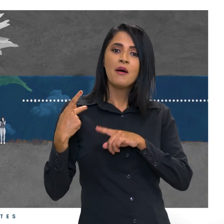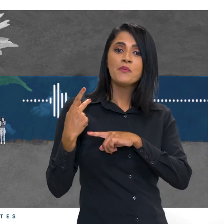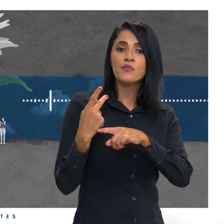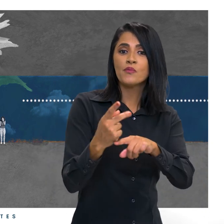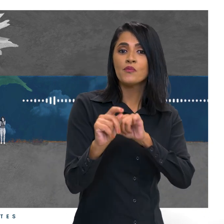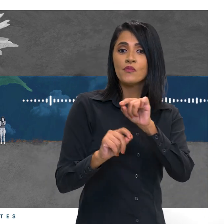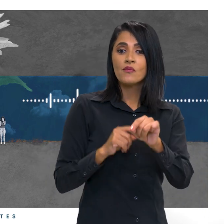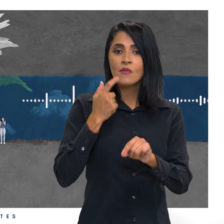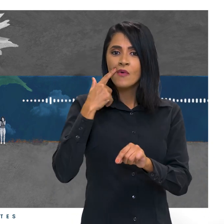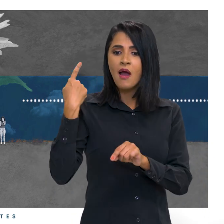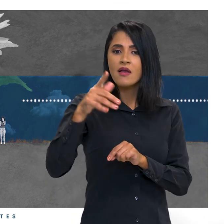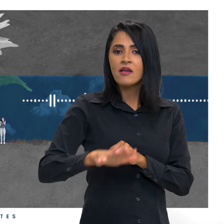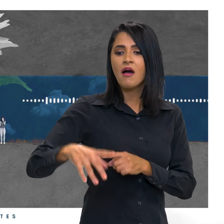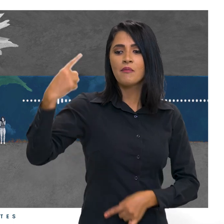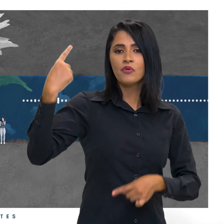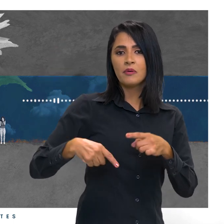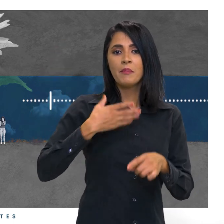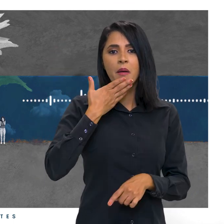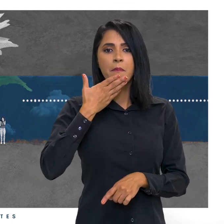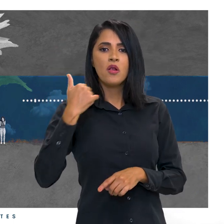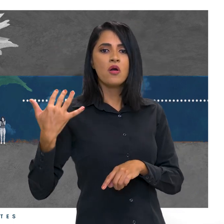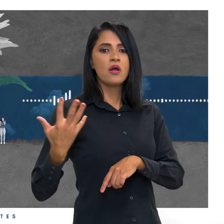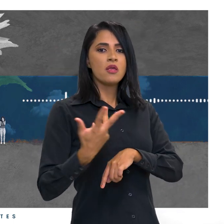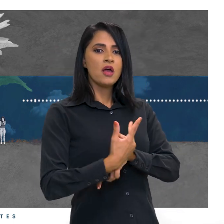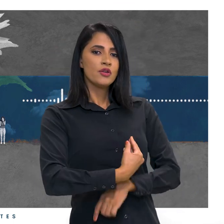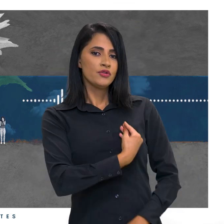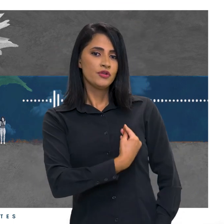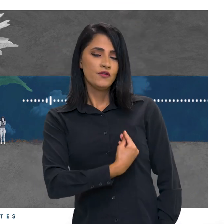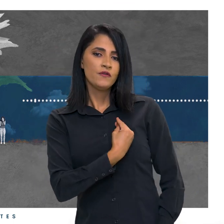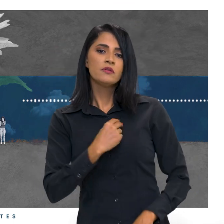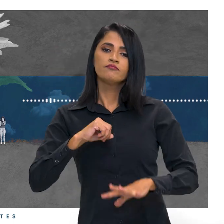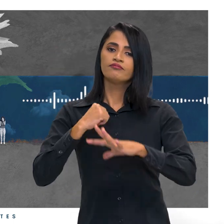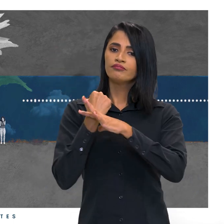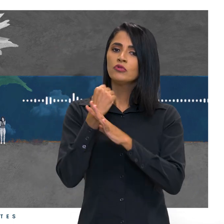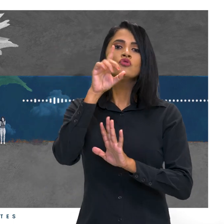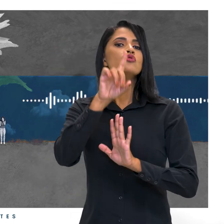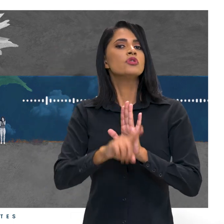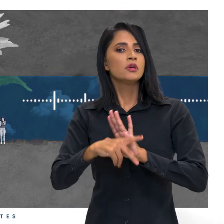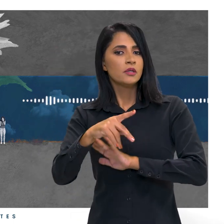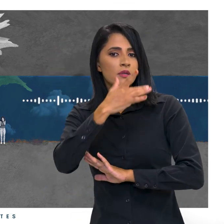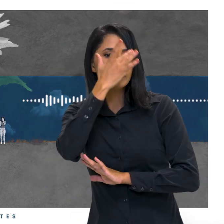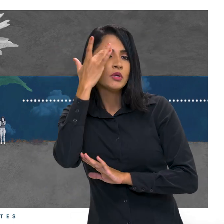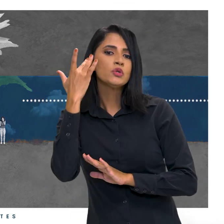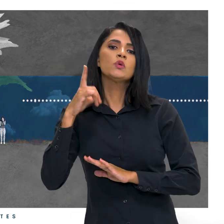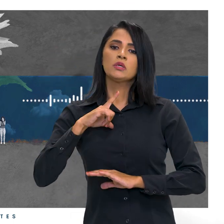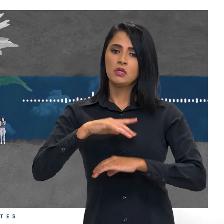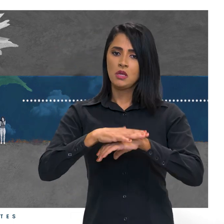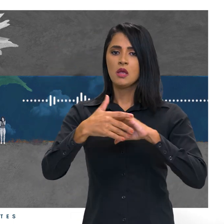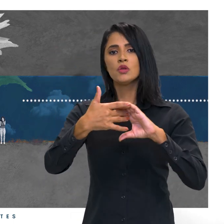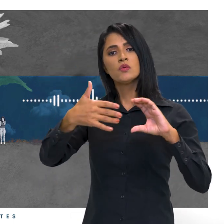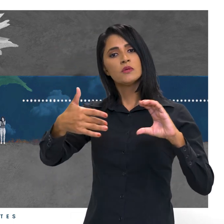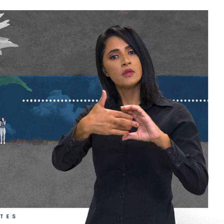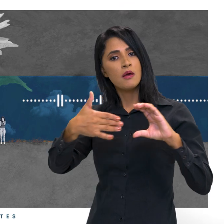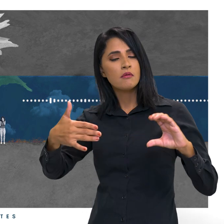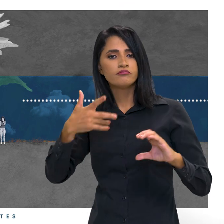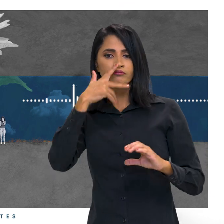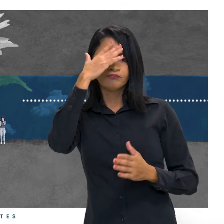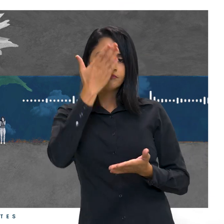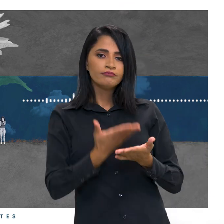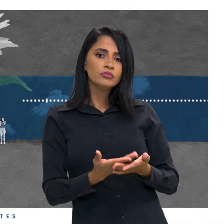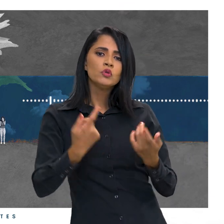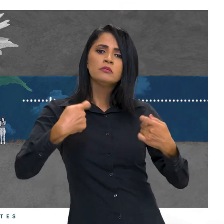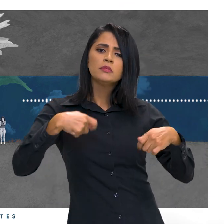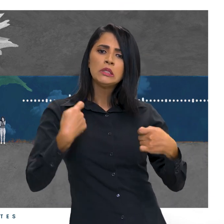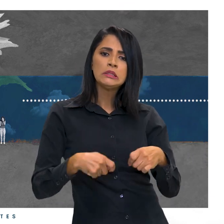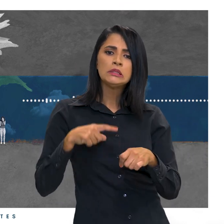incidência política para melhorar a qualidade de vida e garantir os direitos das pessoas com doenças raras. Eu acho que o que precisa,